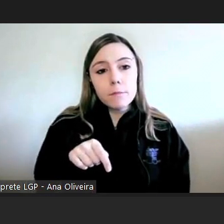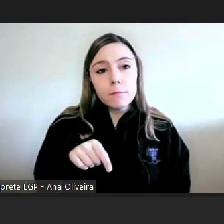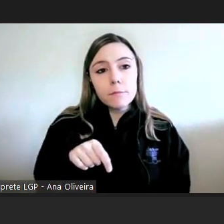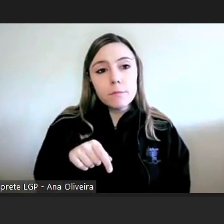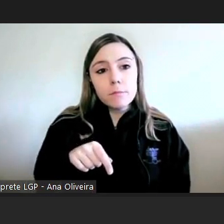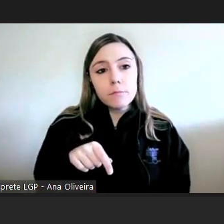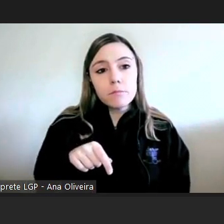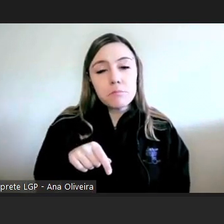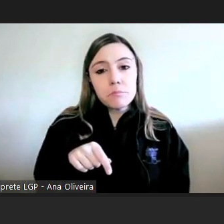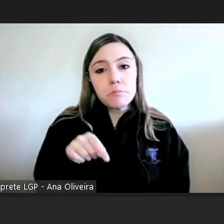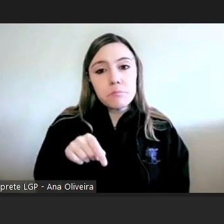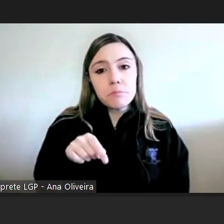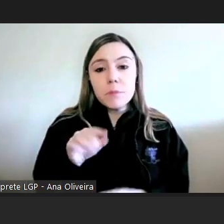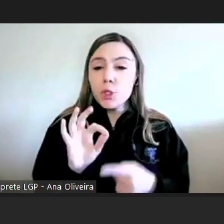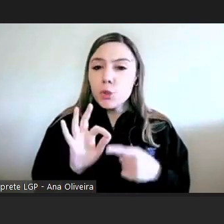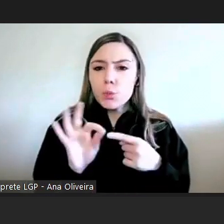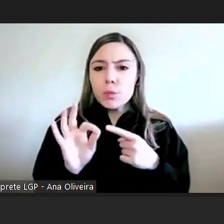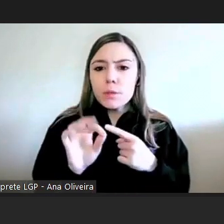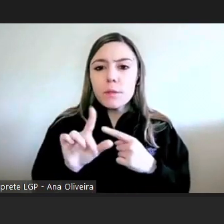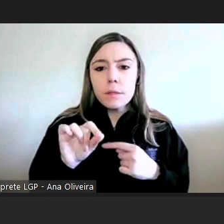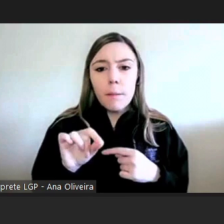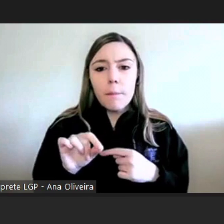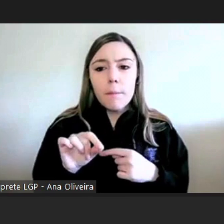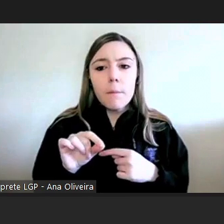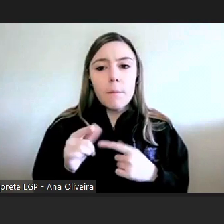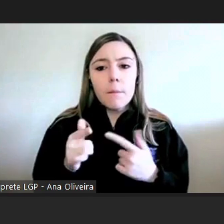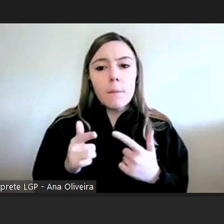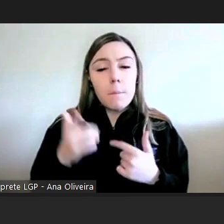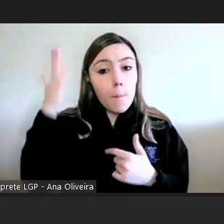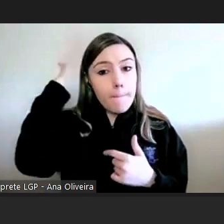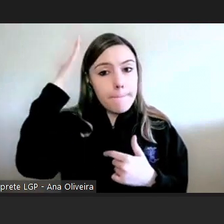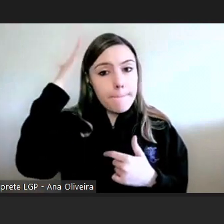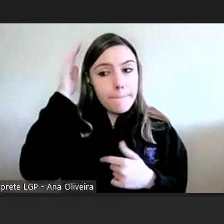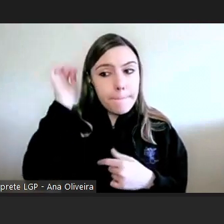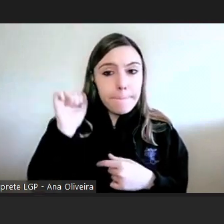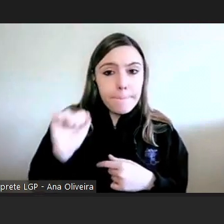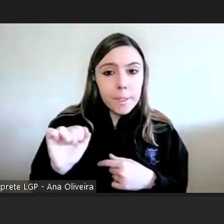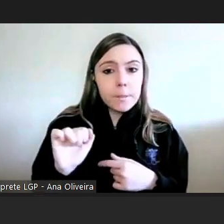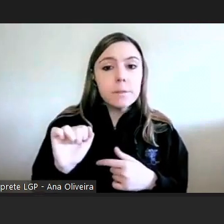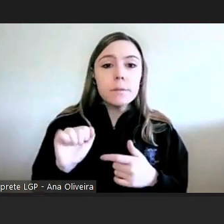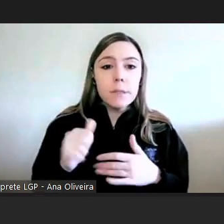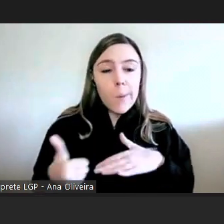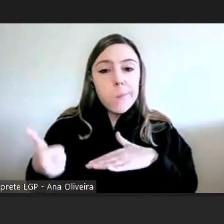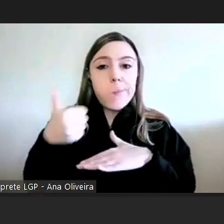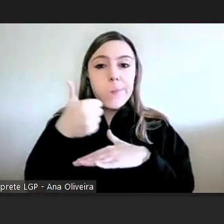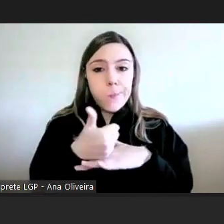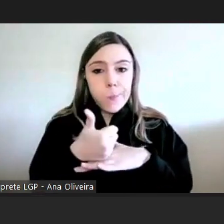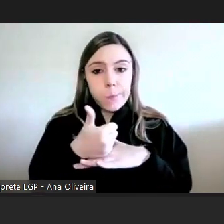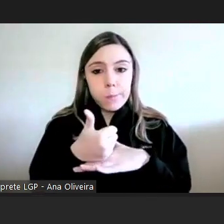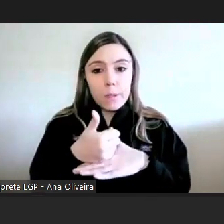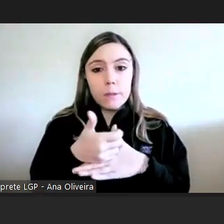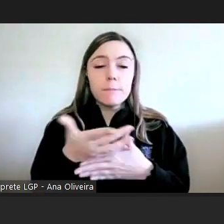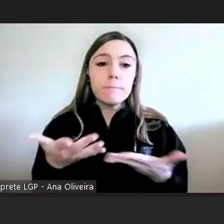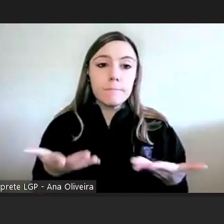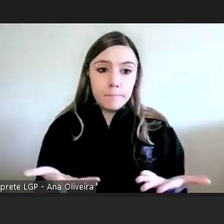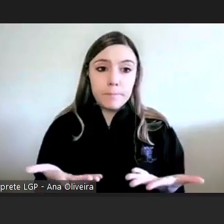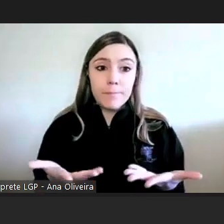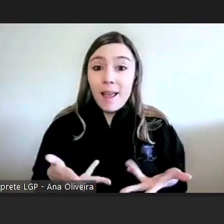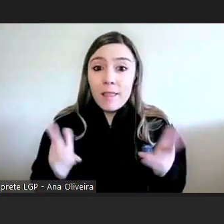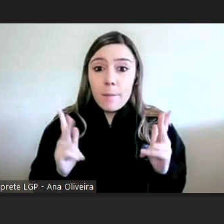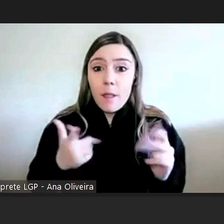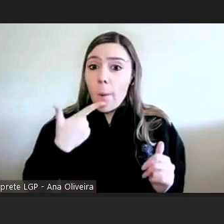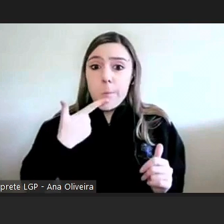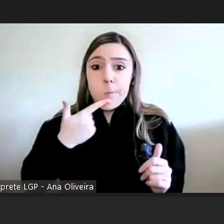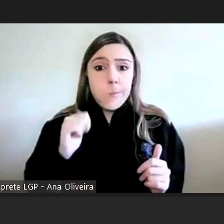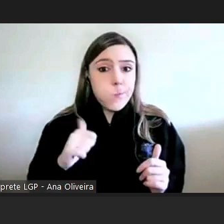particular e muito direta competência da Provedoria portanto situação de privação de liberdade